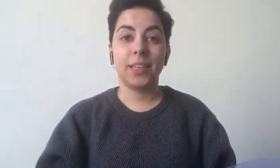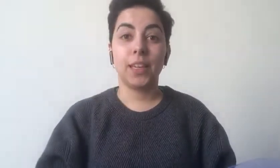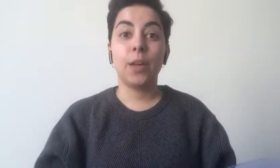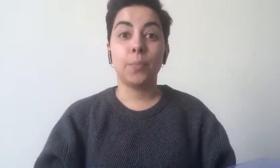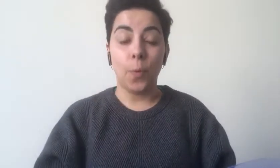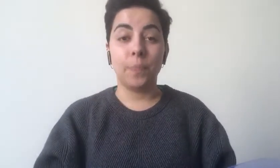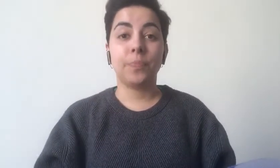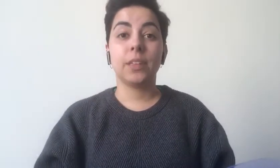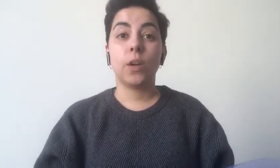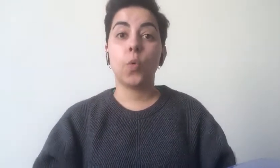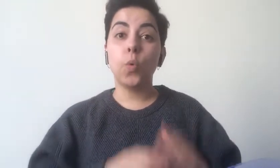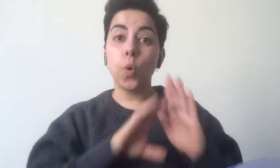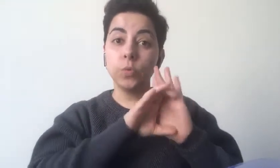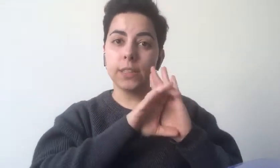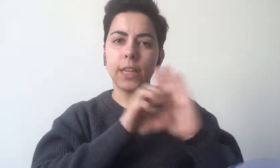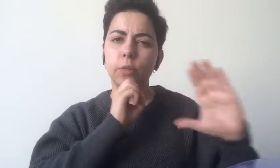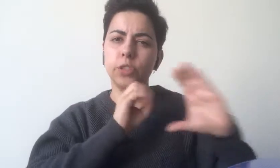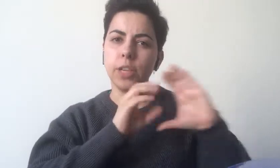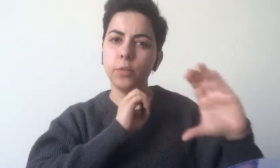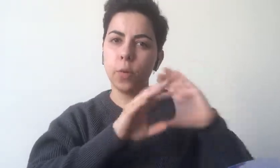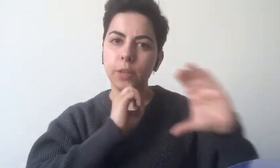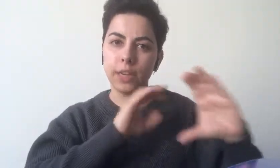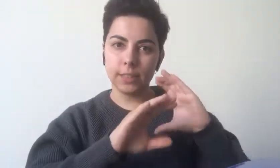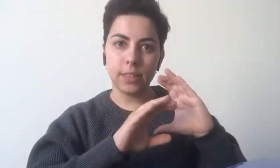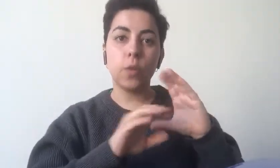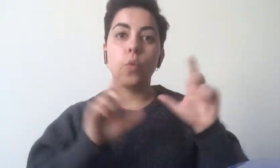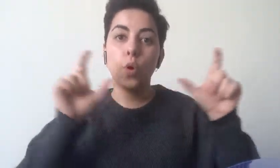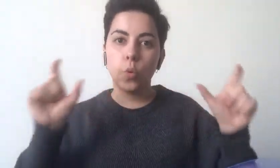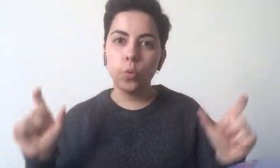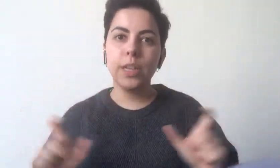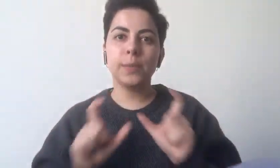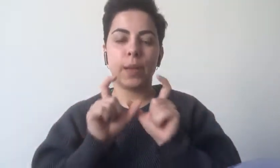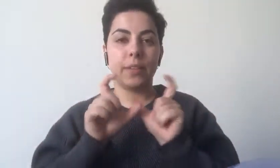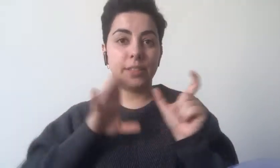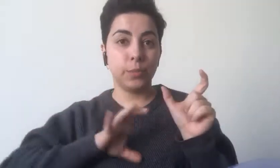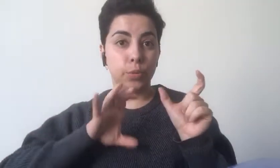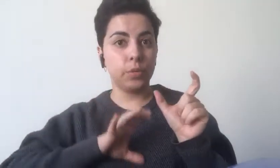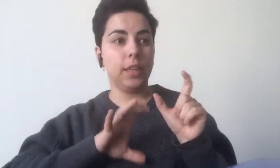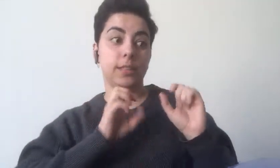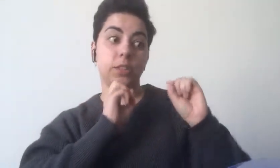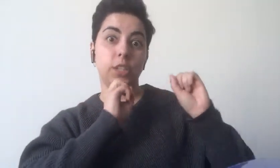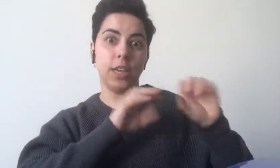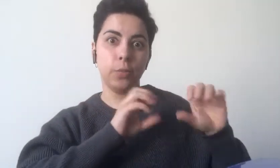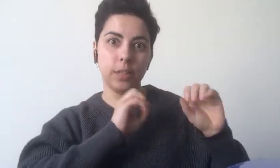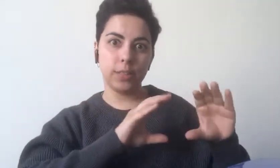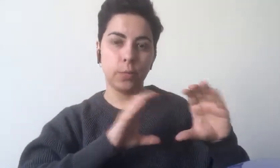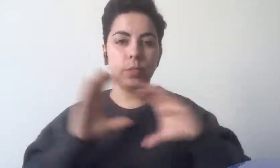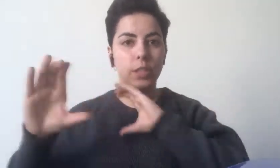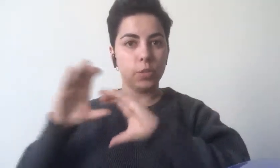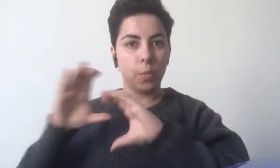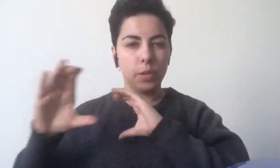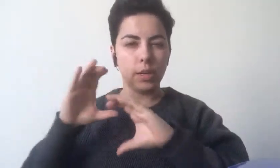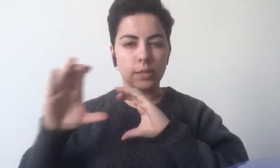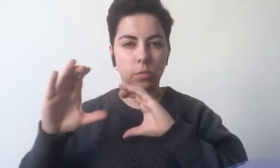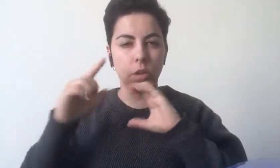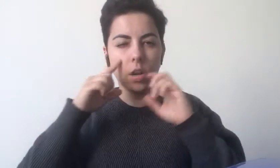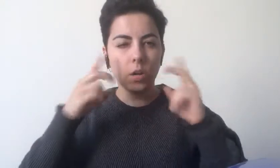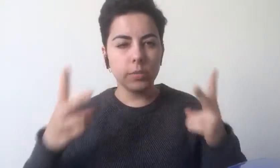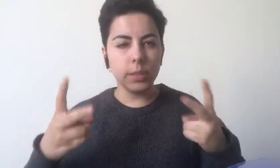Bom, o conceito de educomunicação une as palavras em português de educação e de comunicação. Como vocês